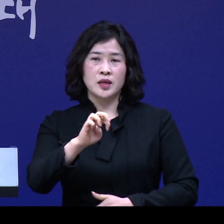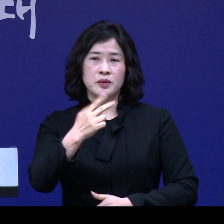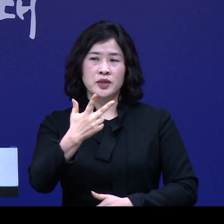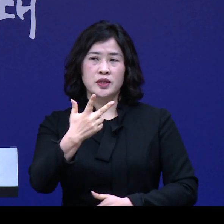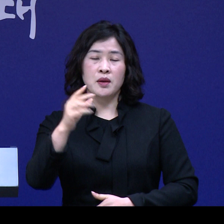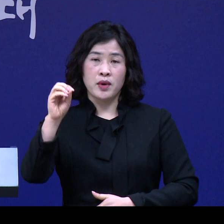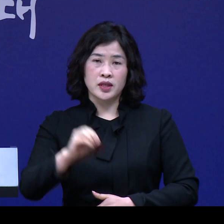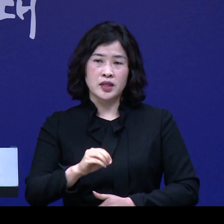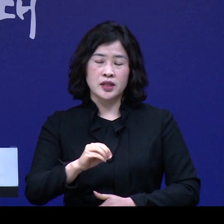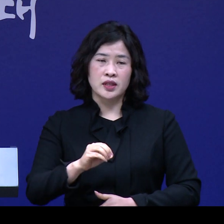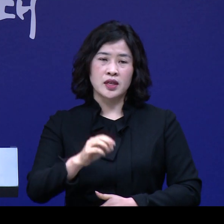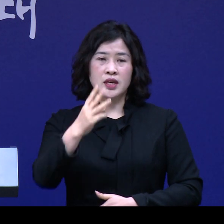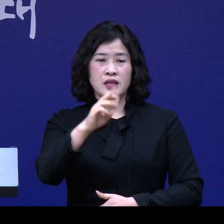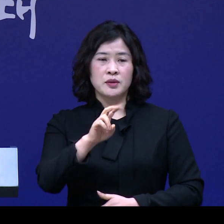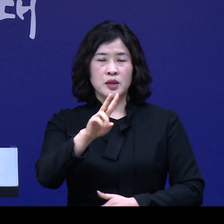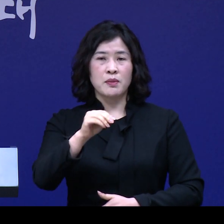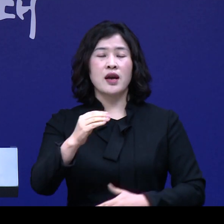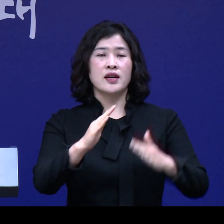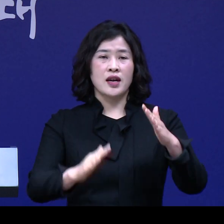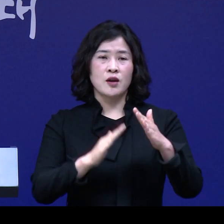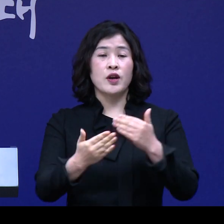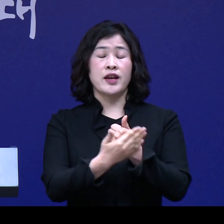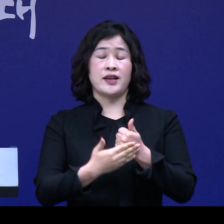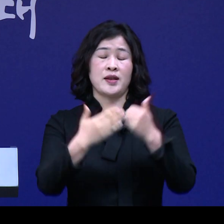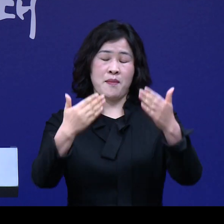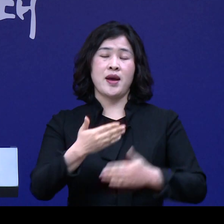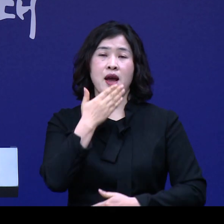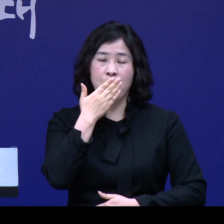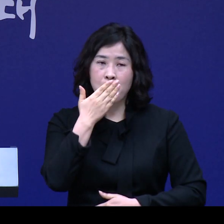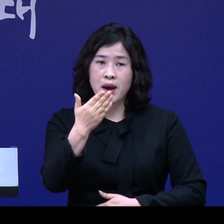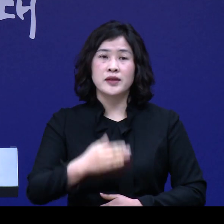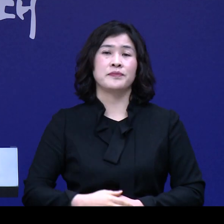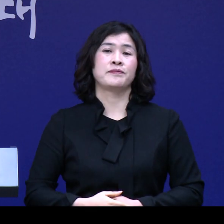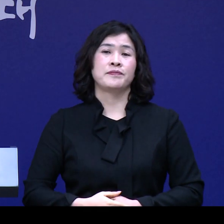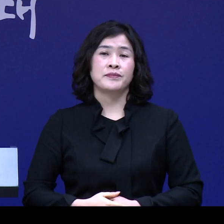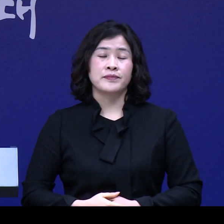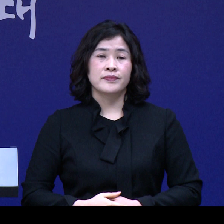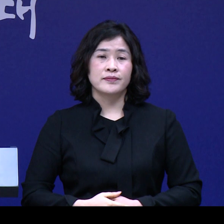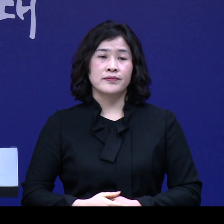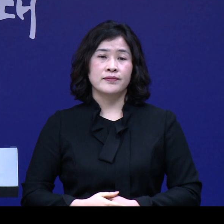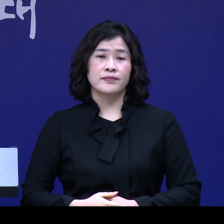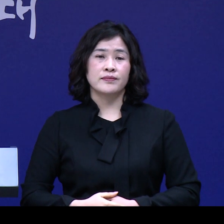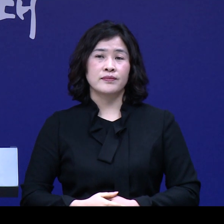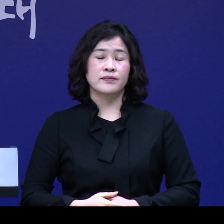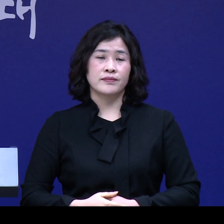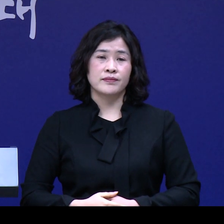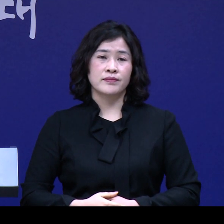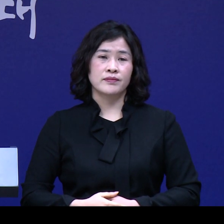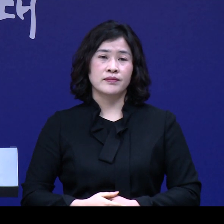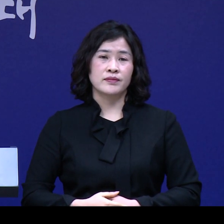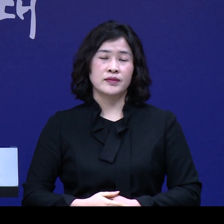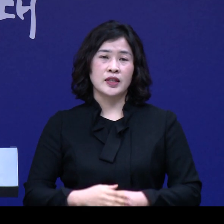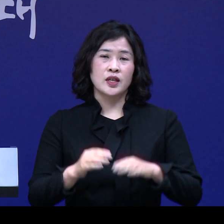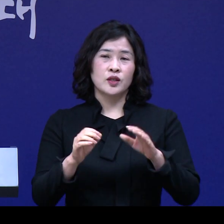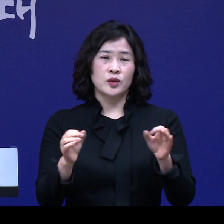%인 약 32만 가구가 혜택을 받게 될 것입니다. 여기에는 일원